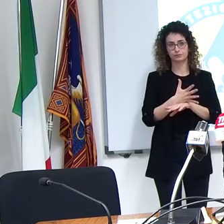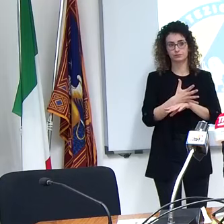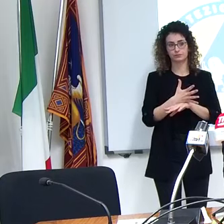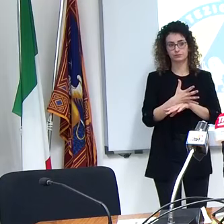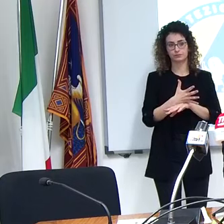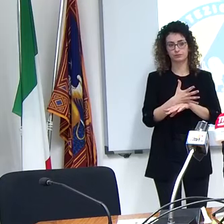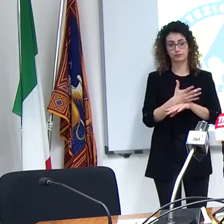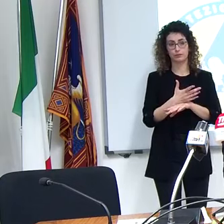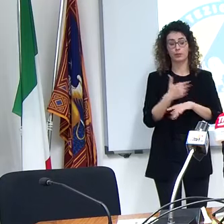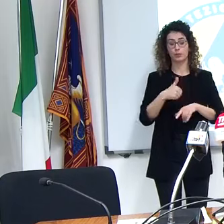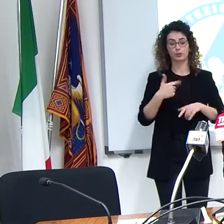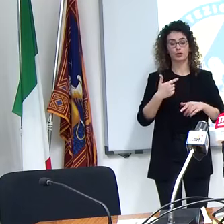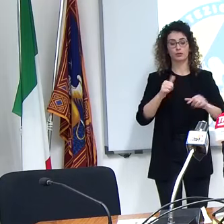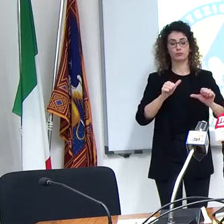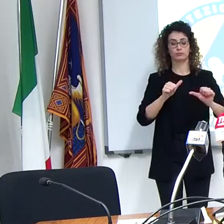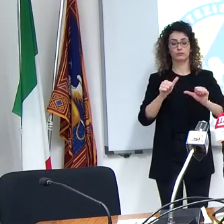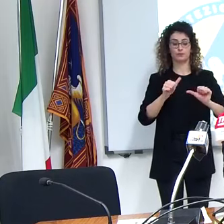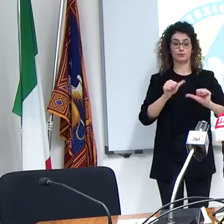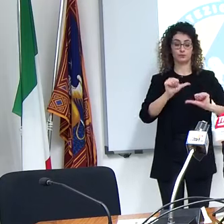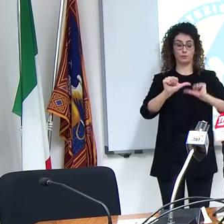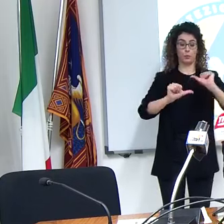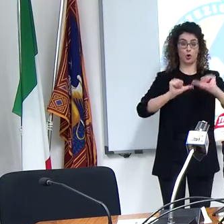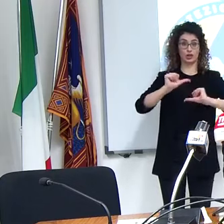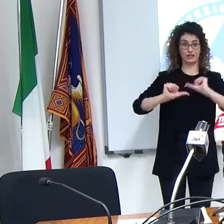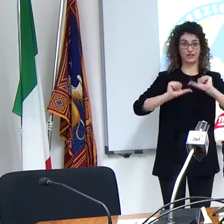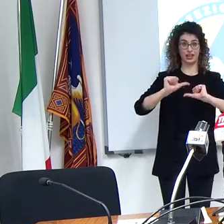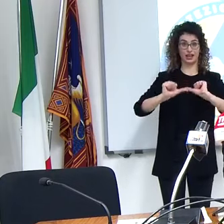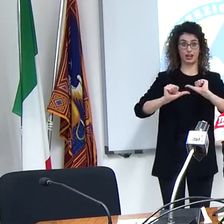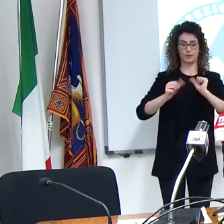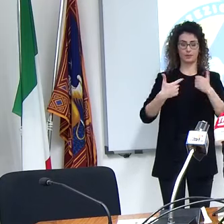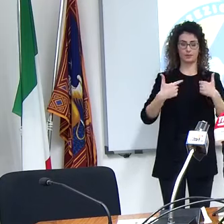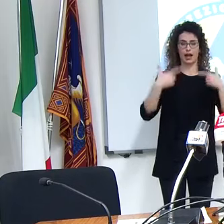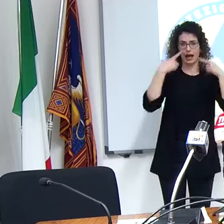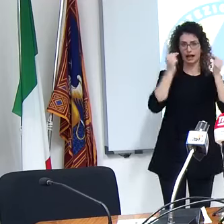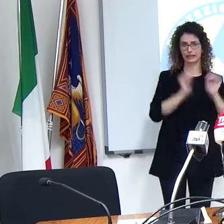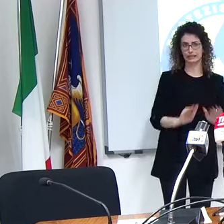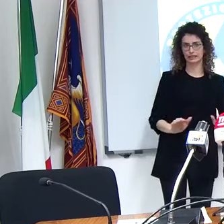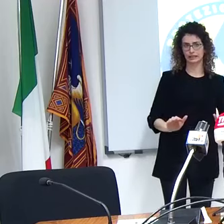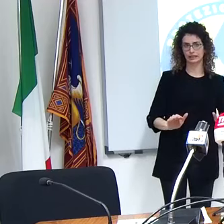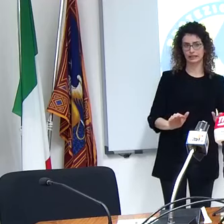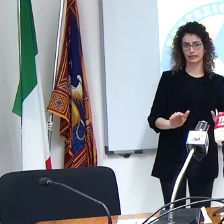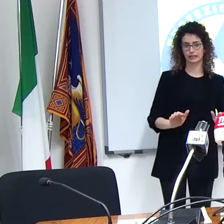modificativo restrittivo per gli asili di chiusura in realtà